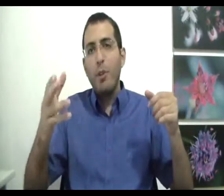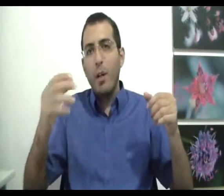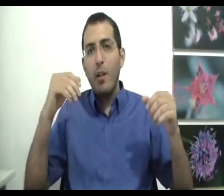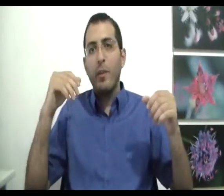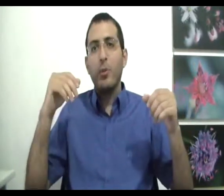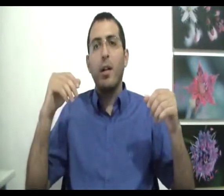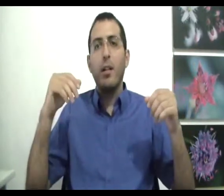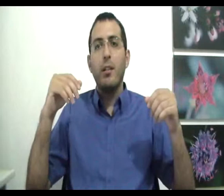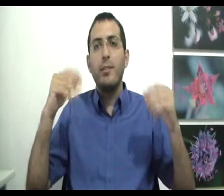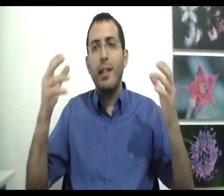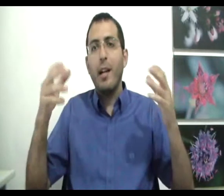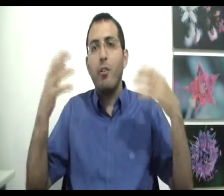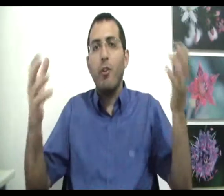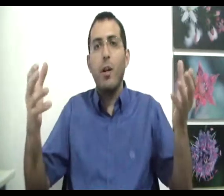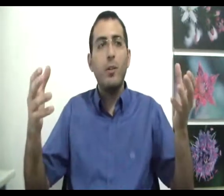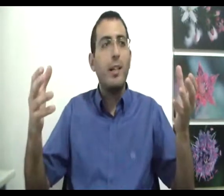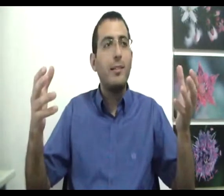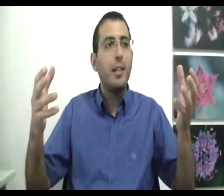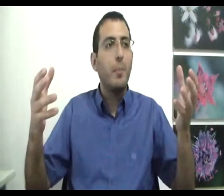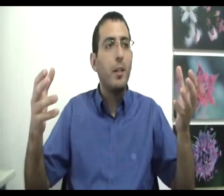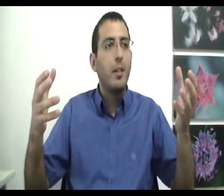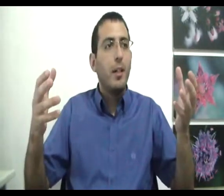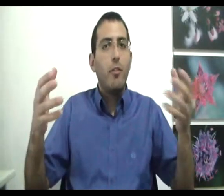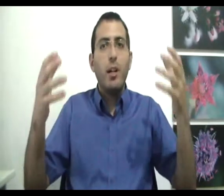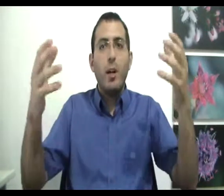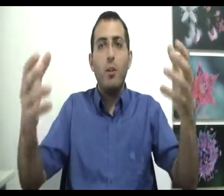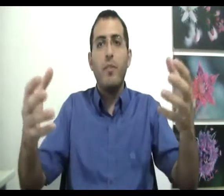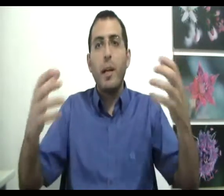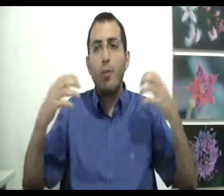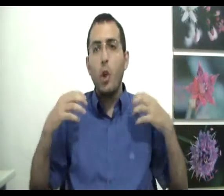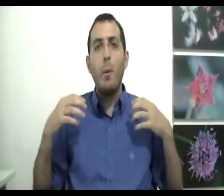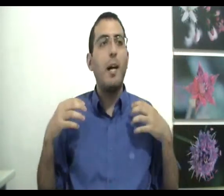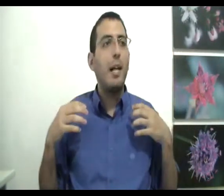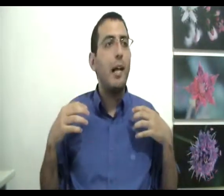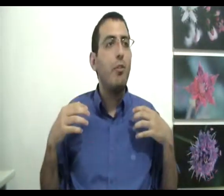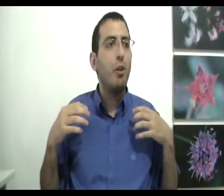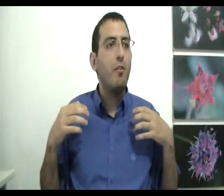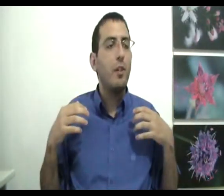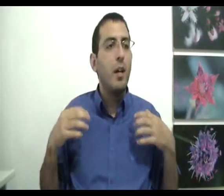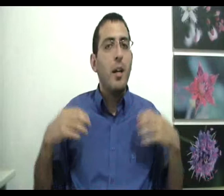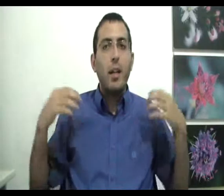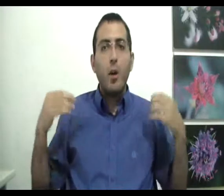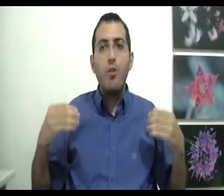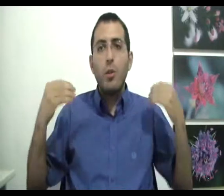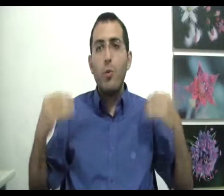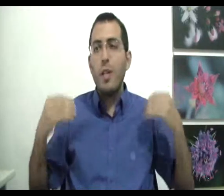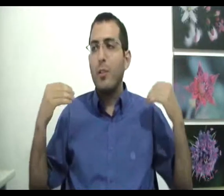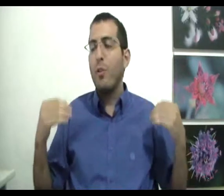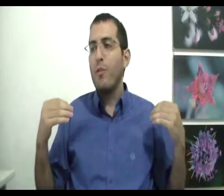שלך אוהבים אותך, זה נקרא שיש לך עוד נכסים. יש לך עוד דברים שגורמים לך להרגיש טוב. כי כל שתחושת הטוב